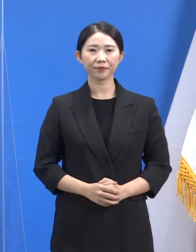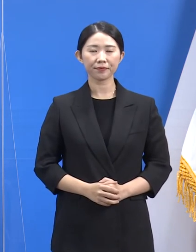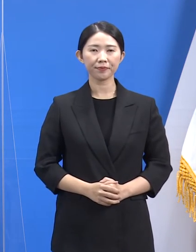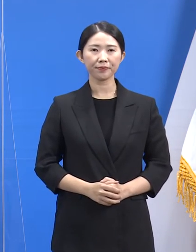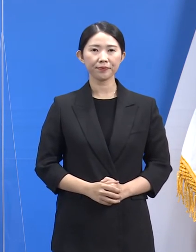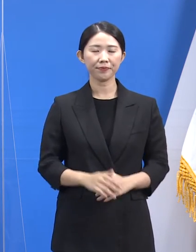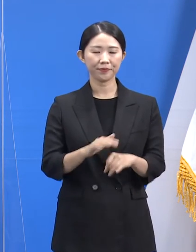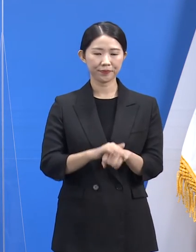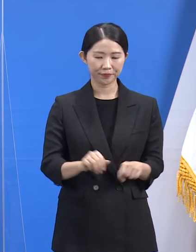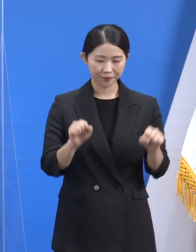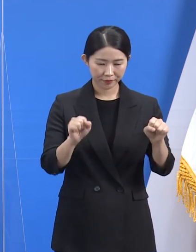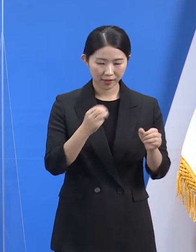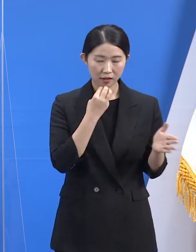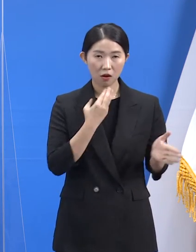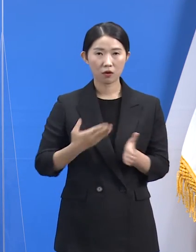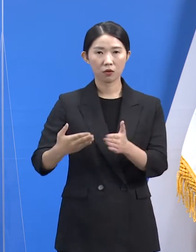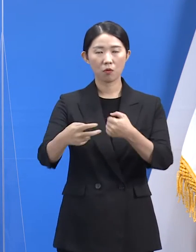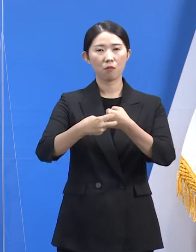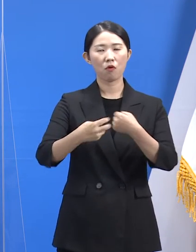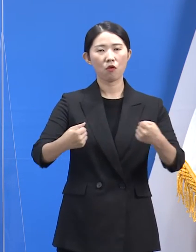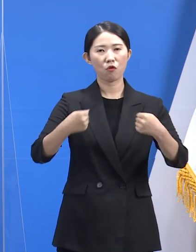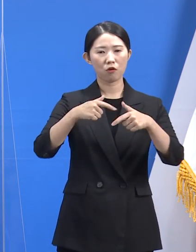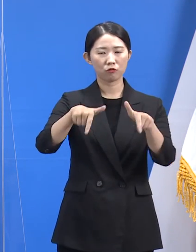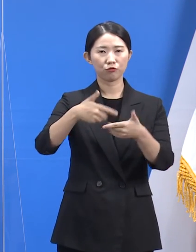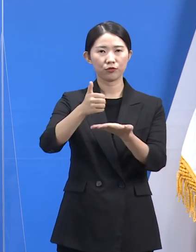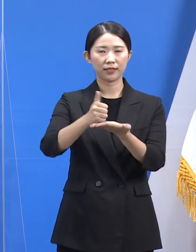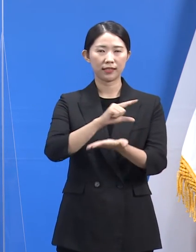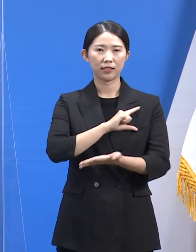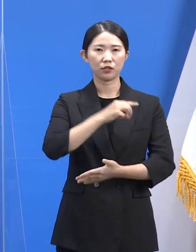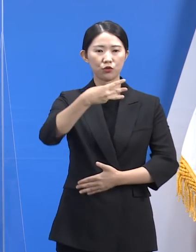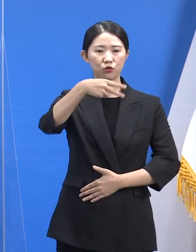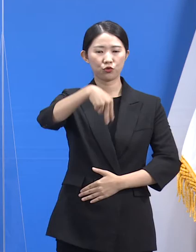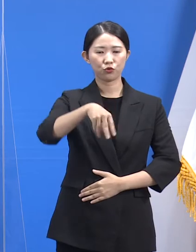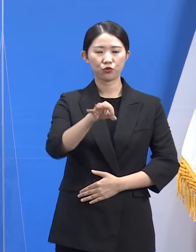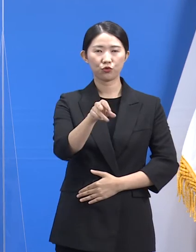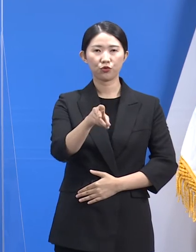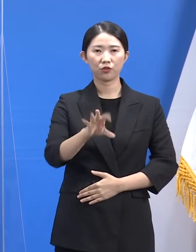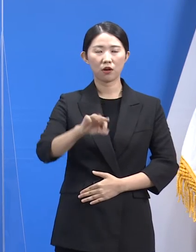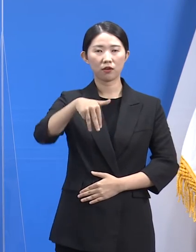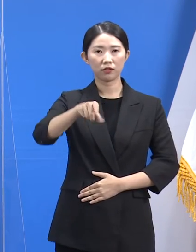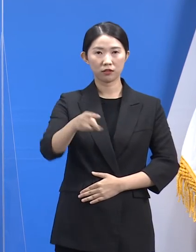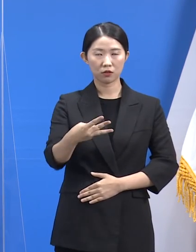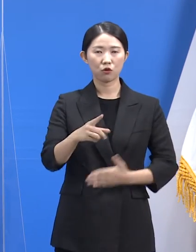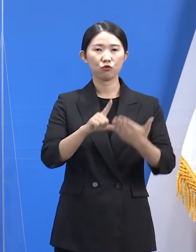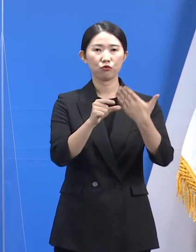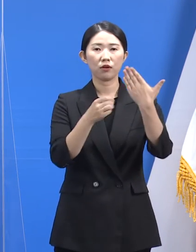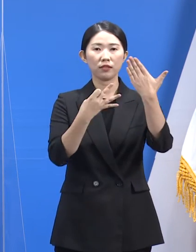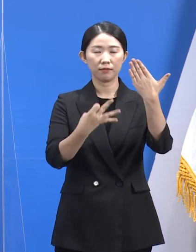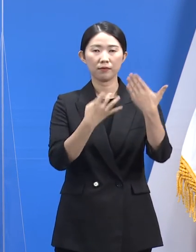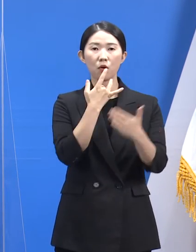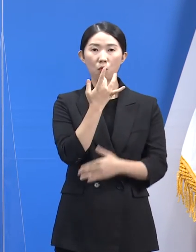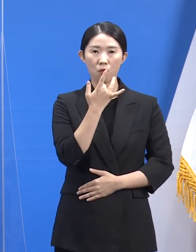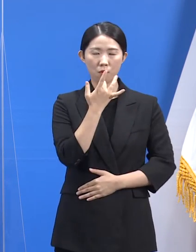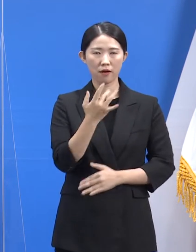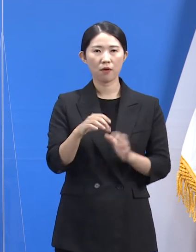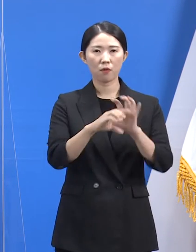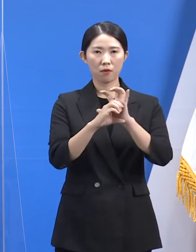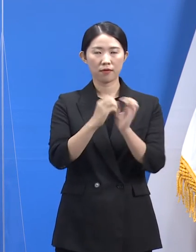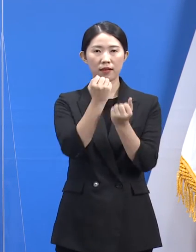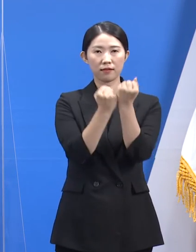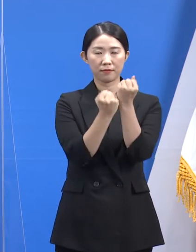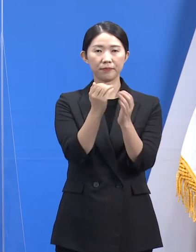안녕하십니까. 경기도 보건건강국장 류영철입니다. 9월 14일 화요일 경기도 코로나19 대응 정례 기자회견을